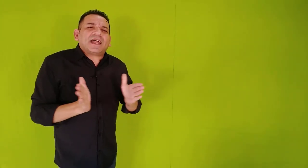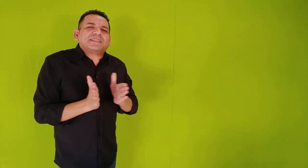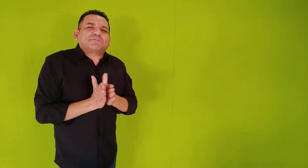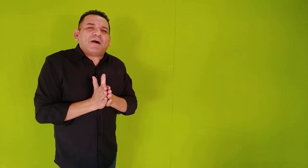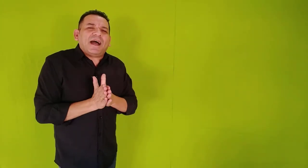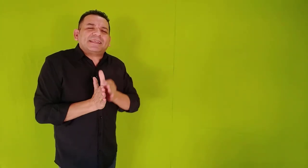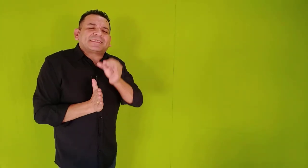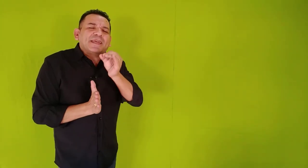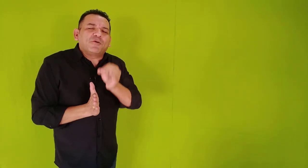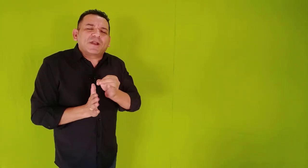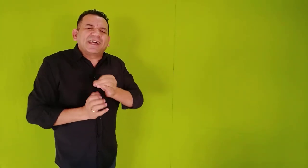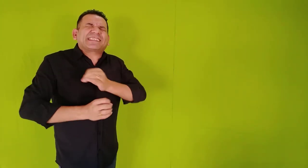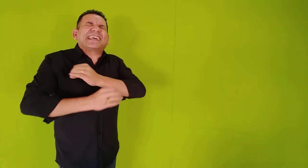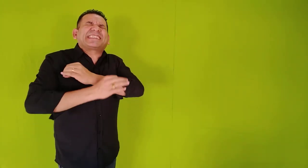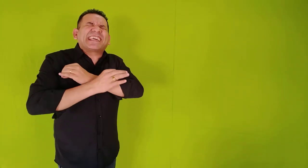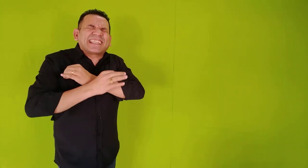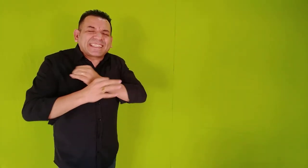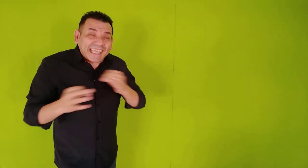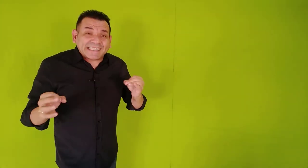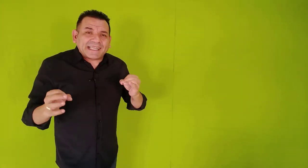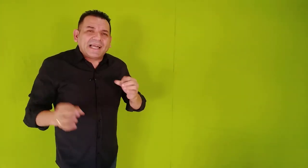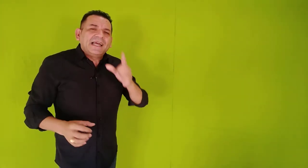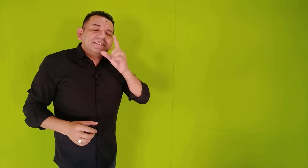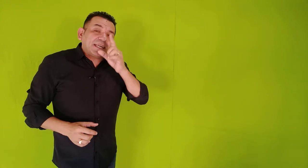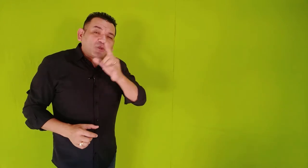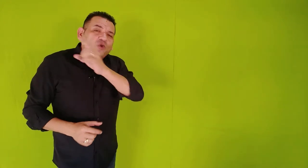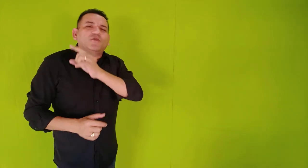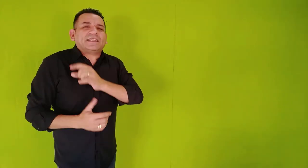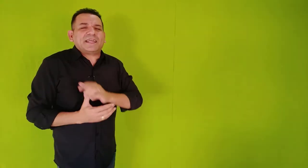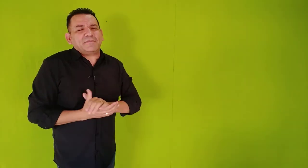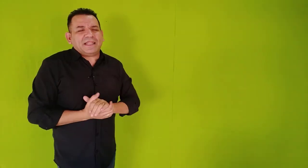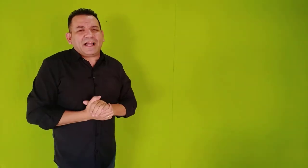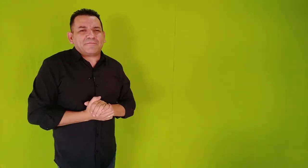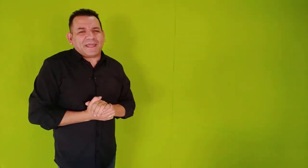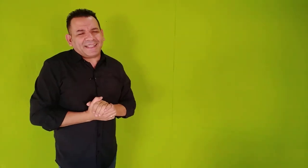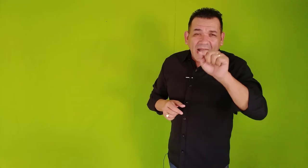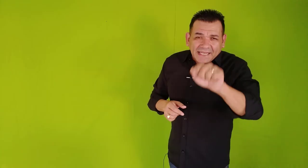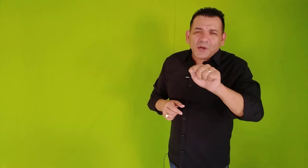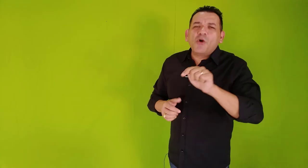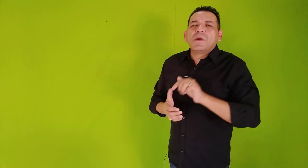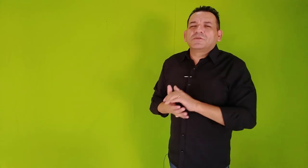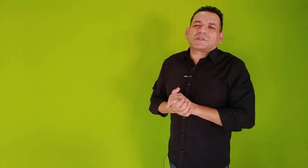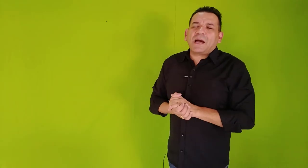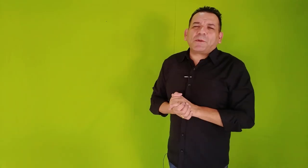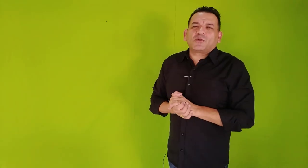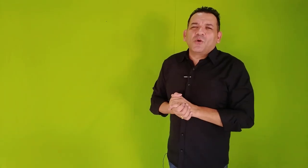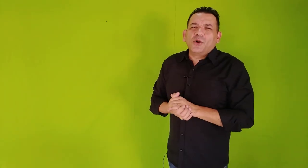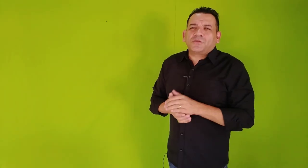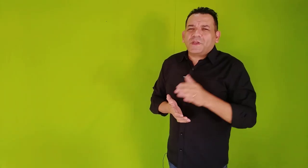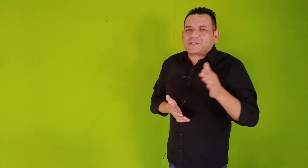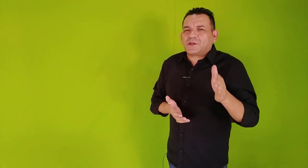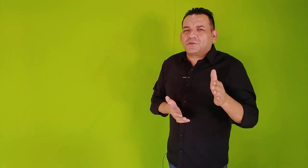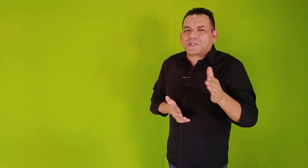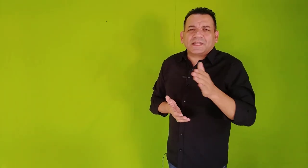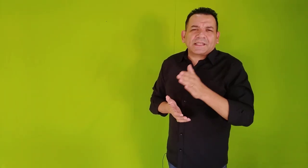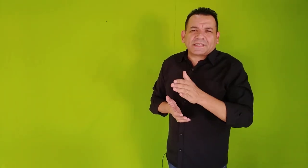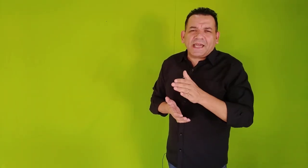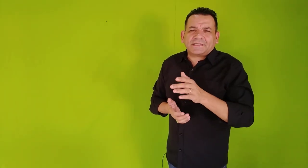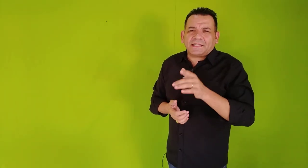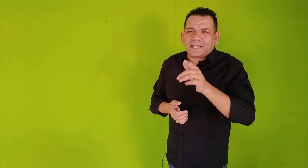traz paz, segurança, certeza de que tudo vai terminar bem. Aqui em Romanos capítulo 8, versículo 37 até